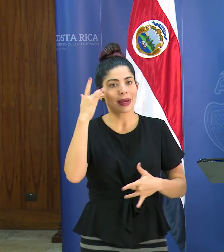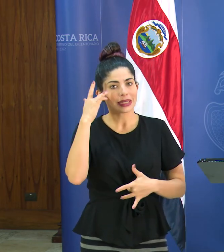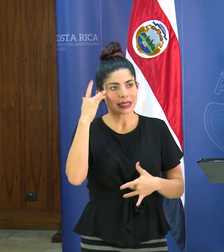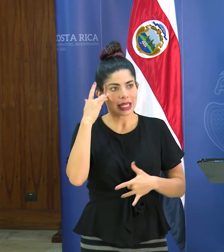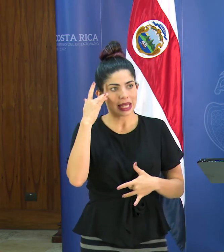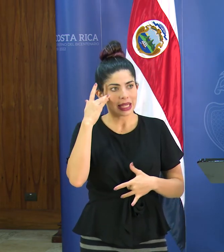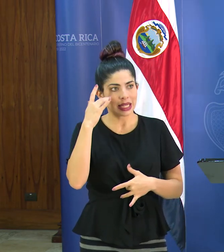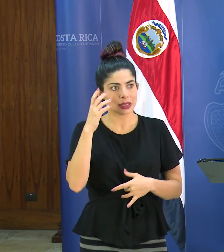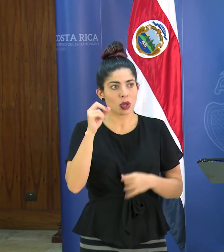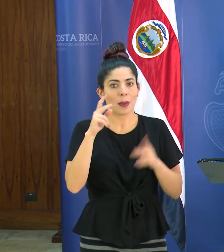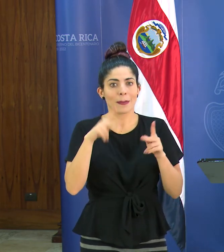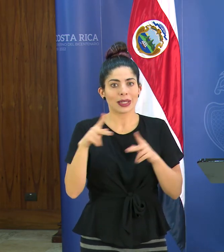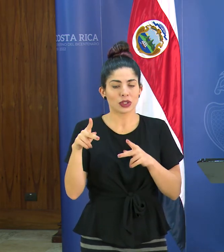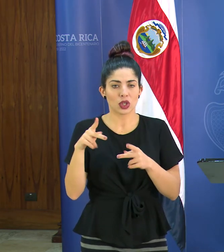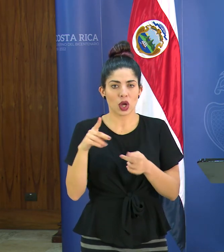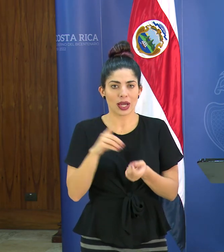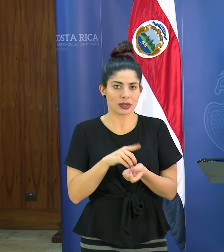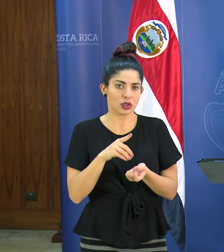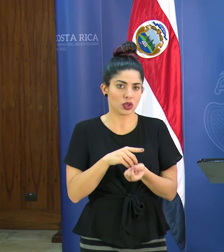personal médico